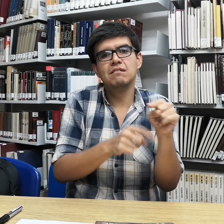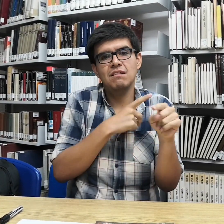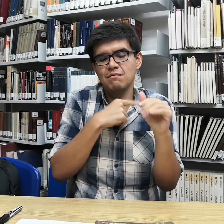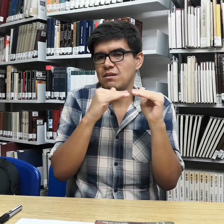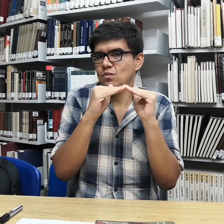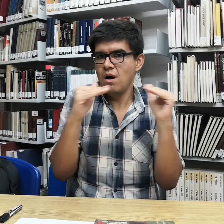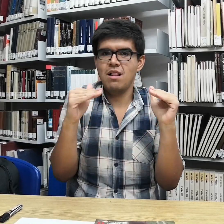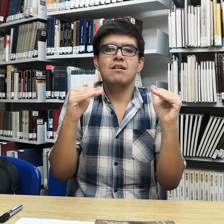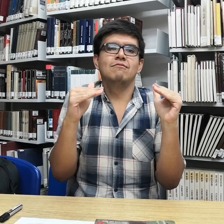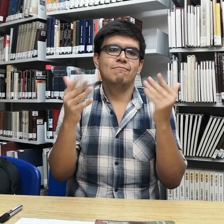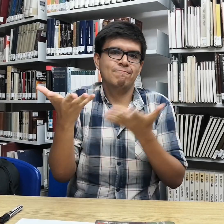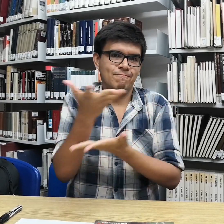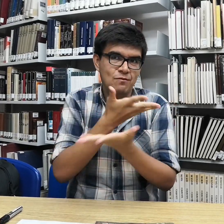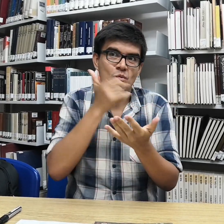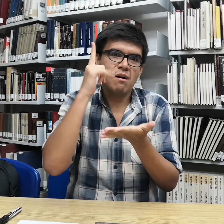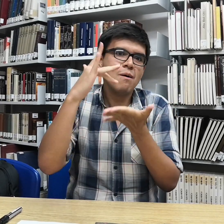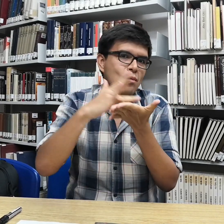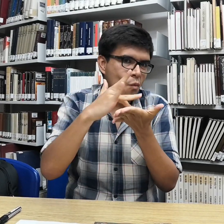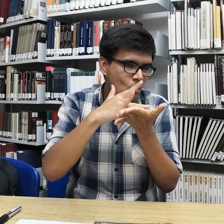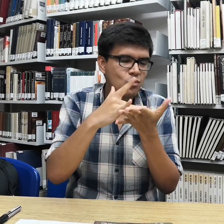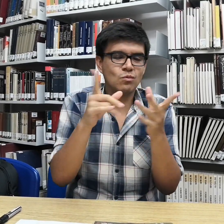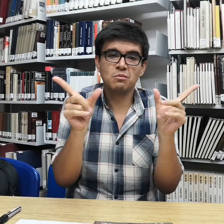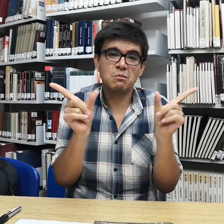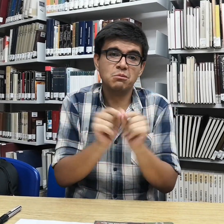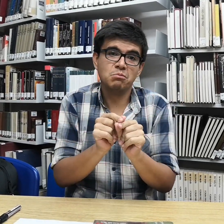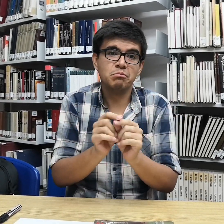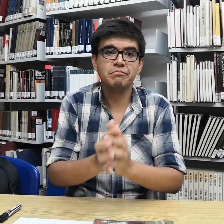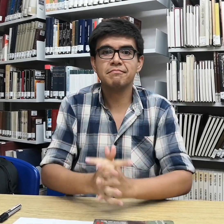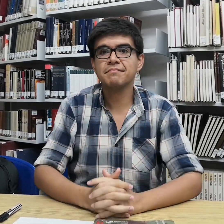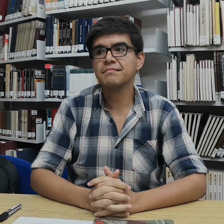discriminación, que todos somos iguales, que podamos compartir, que pueda haber el apoyo.